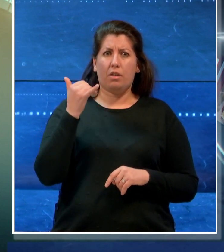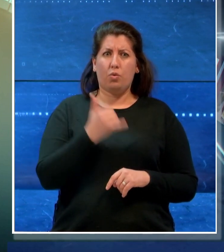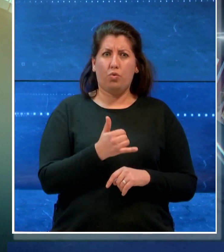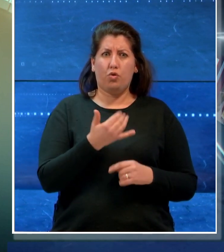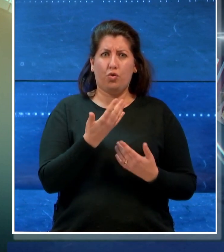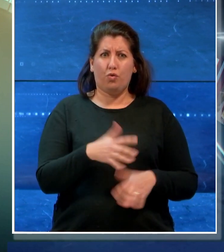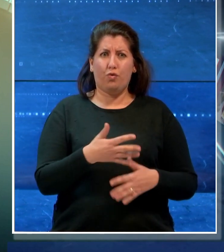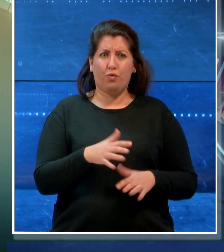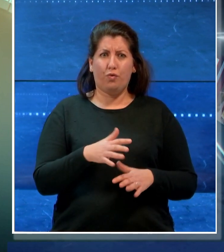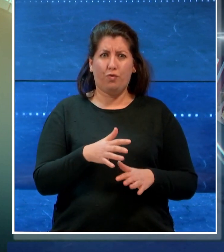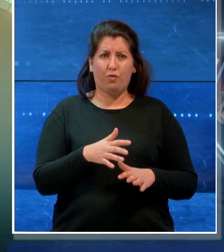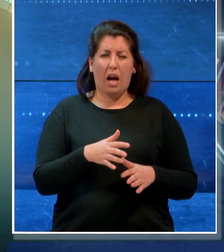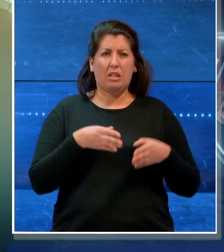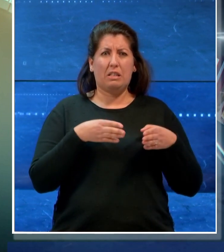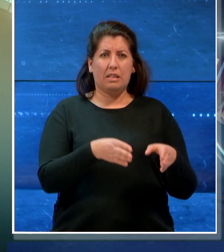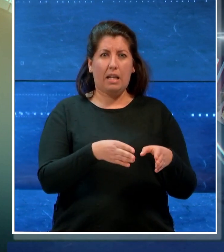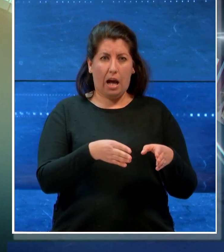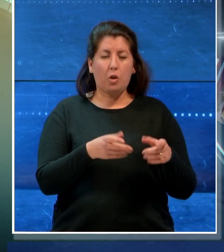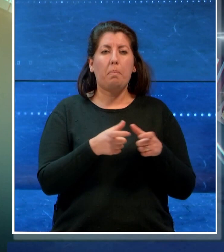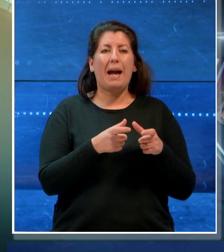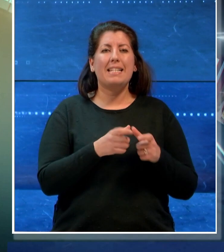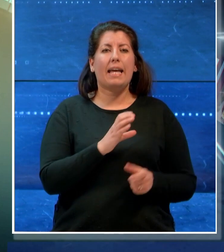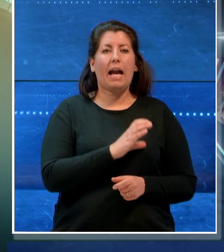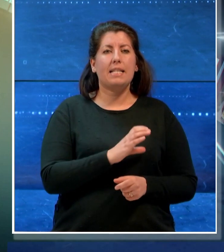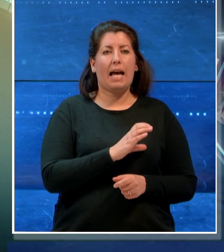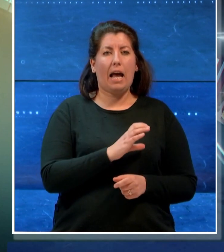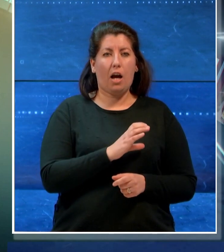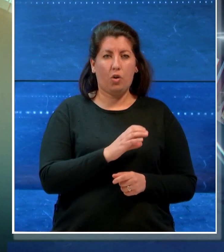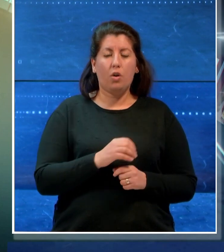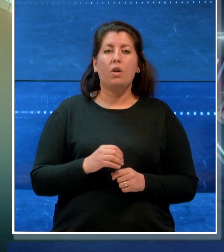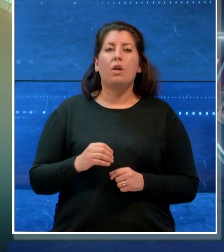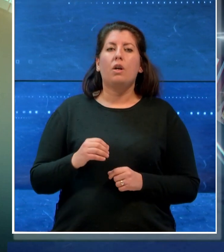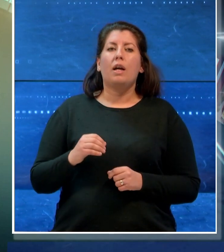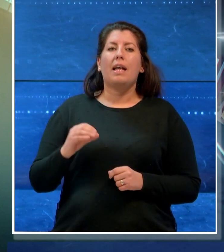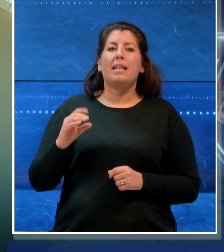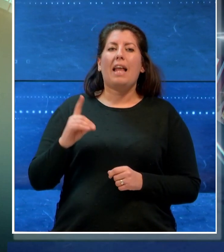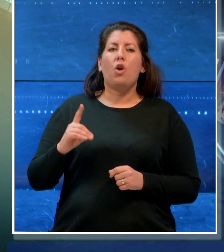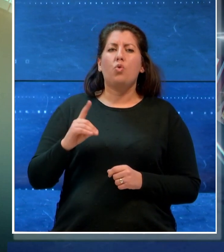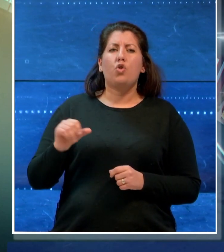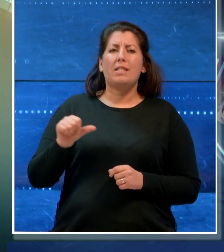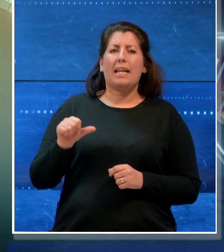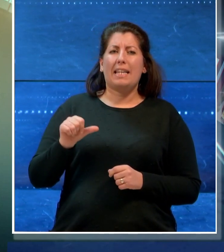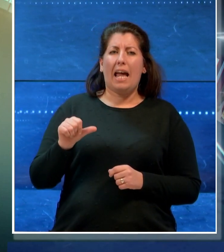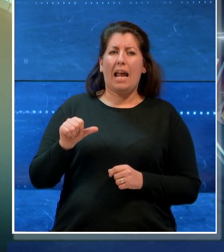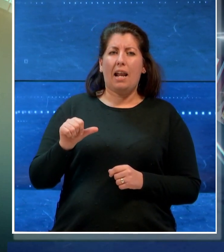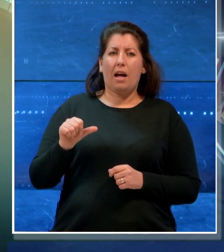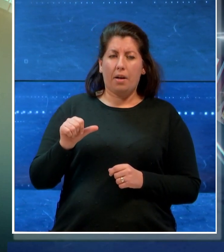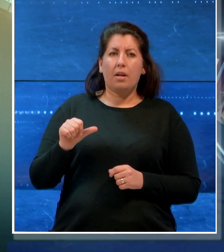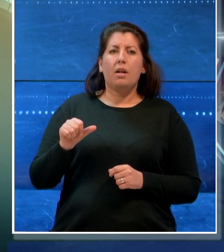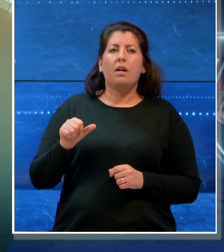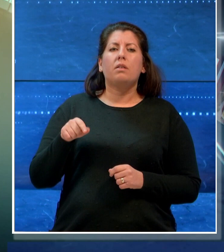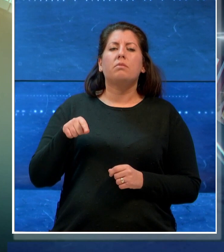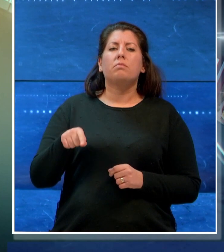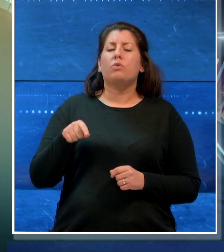colpi di pistola in strada a Casarano da Lucio Sardella, killer reo